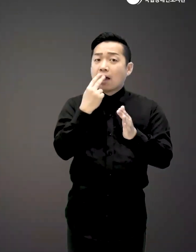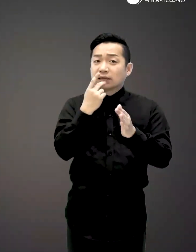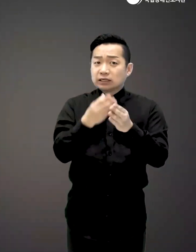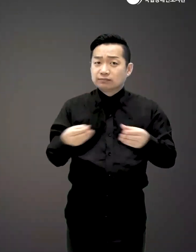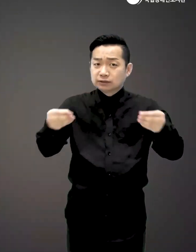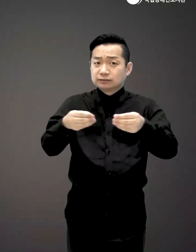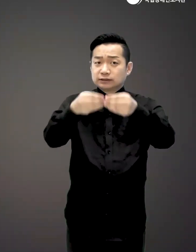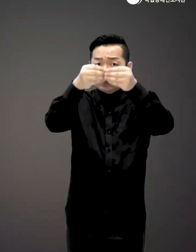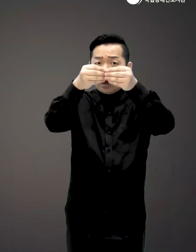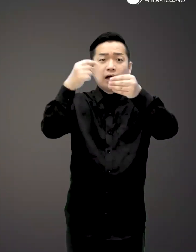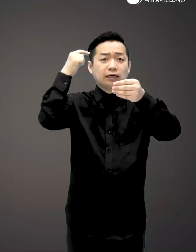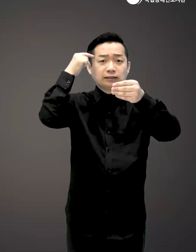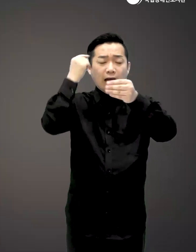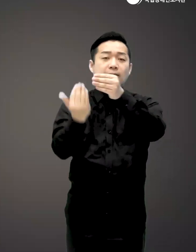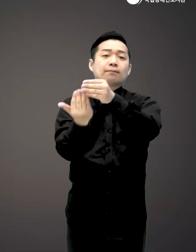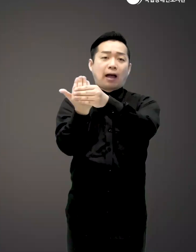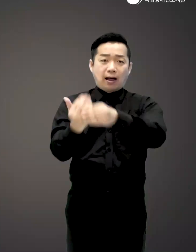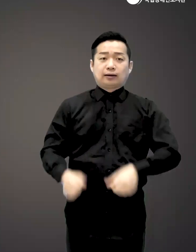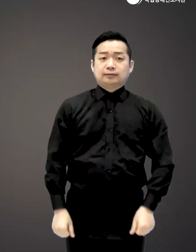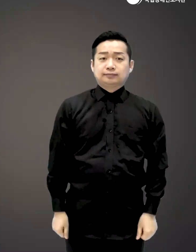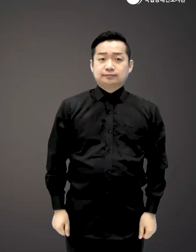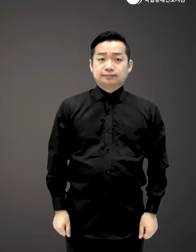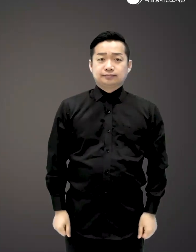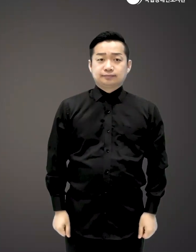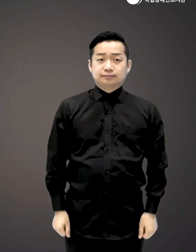때 비닐에 쌓여있던 사실이 떠올랐다